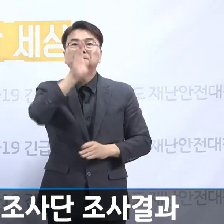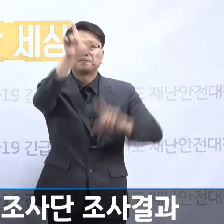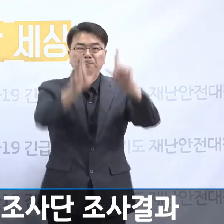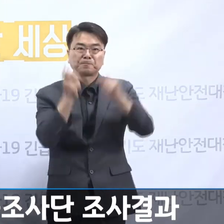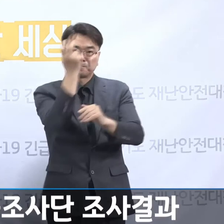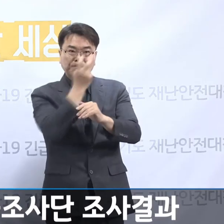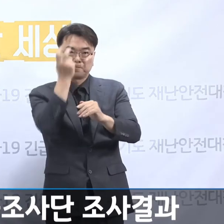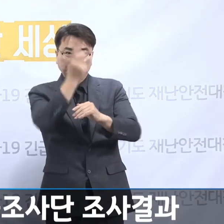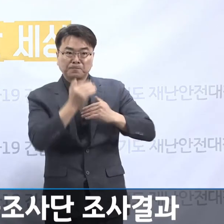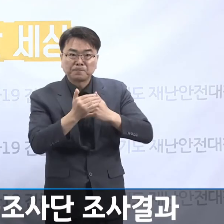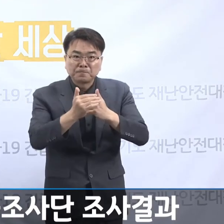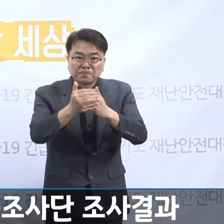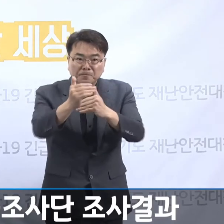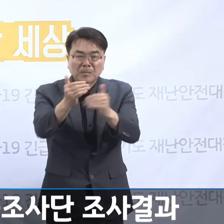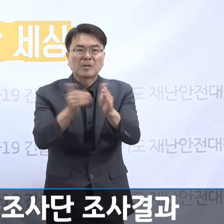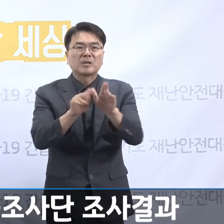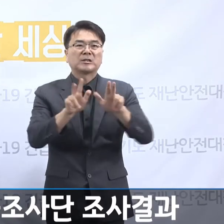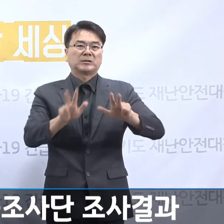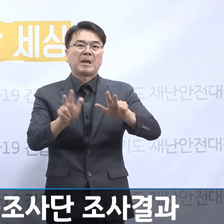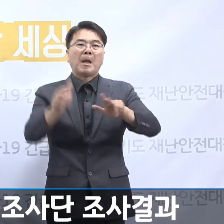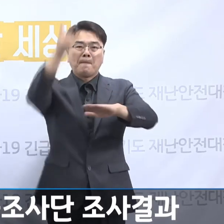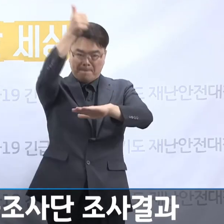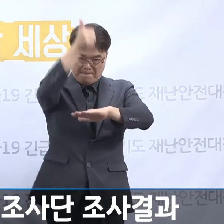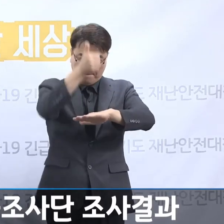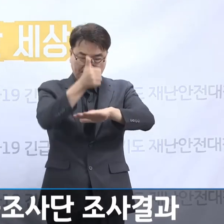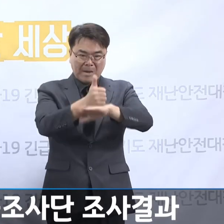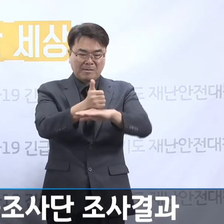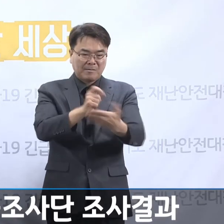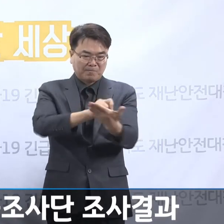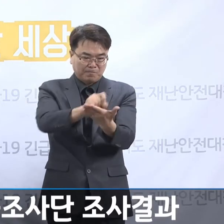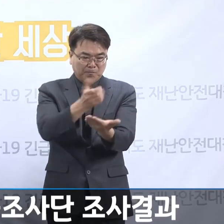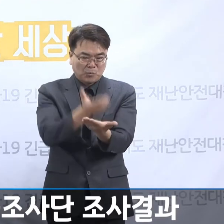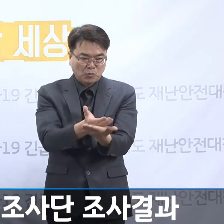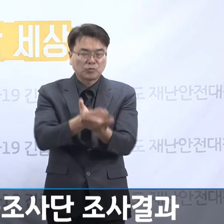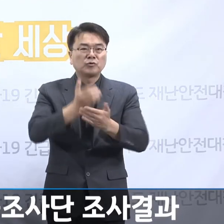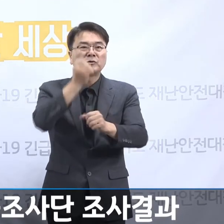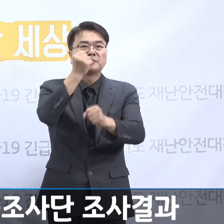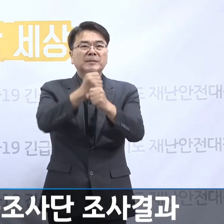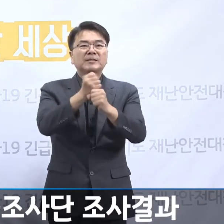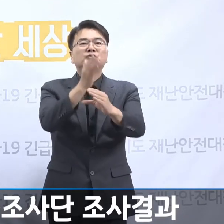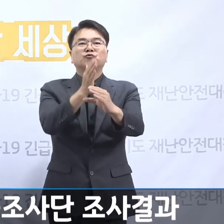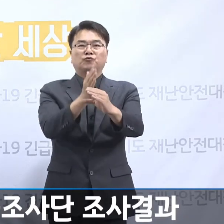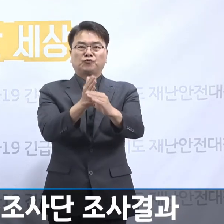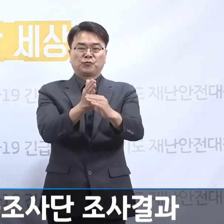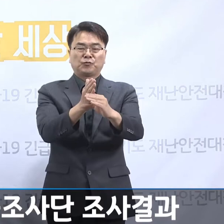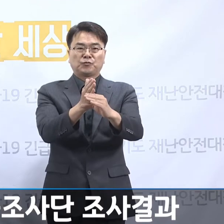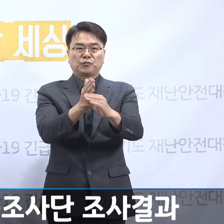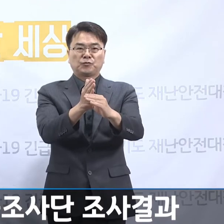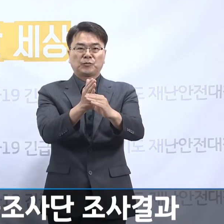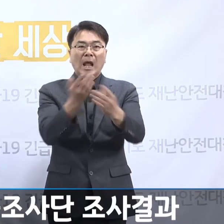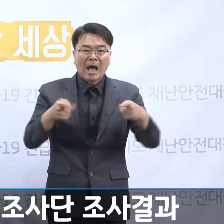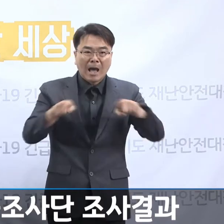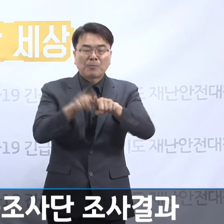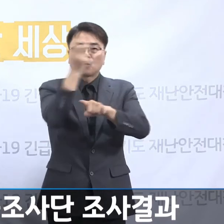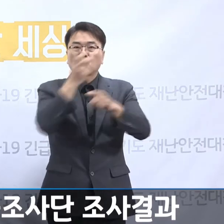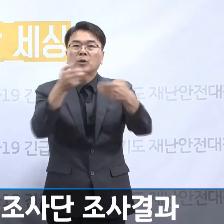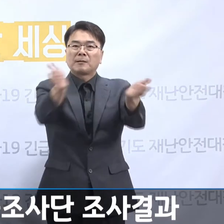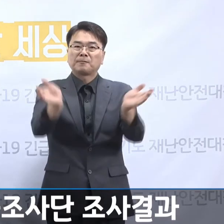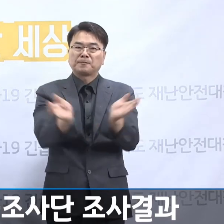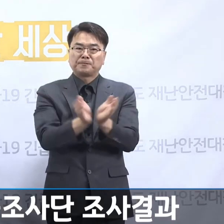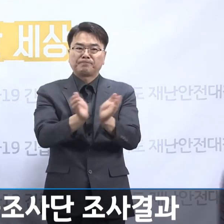실시하였고 현재 최종보고서를 작성 중에 있습니다. 민간합동조사단은